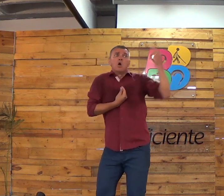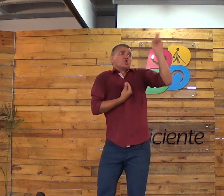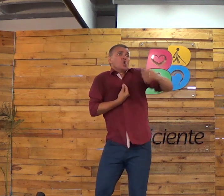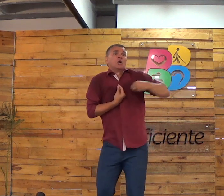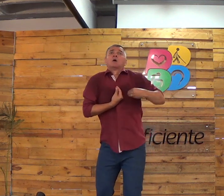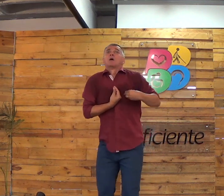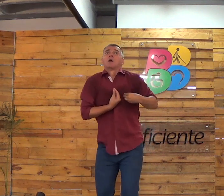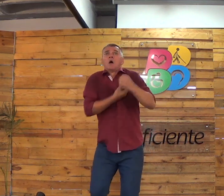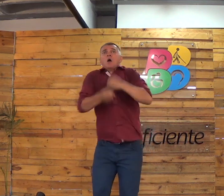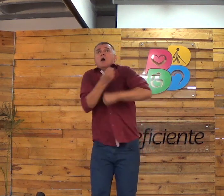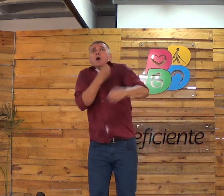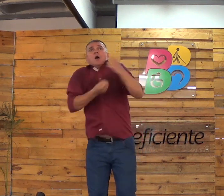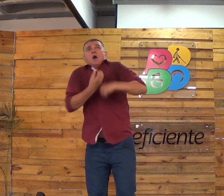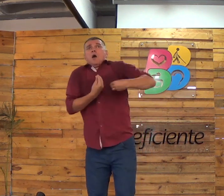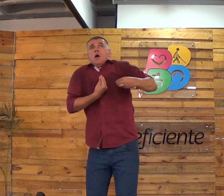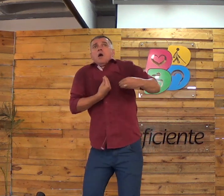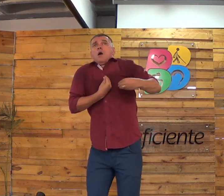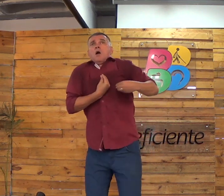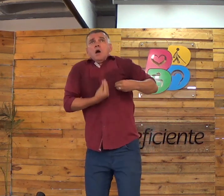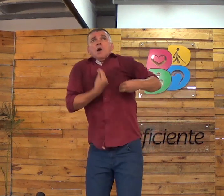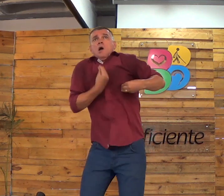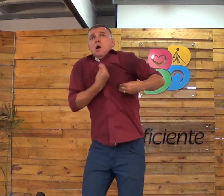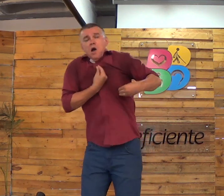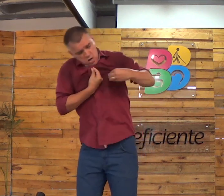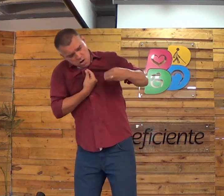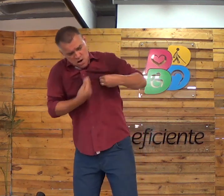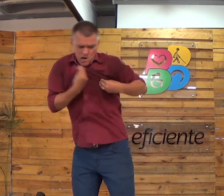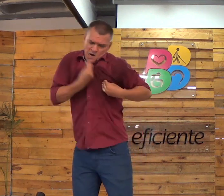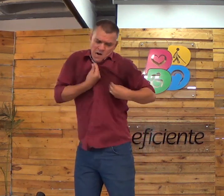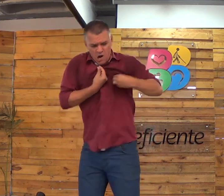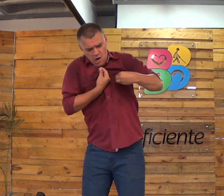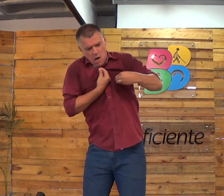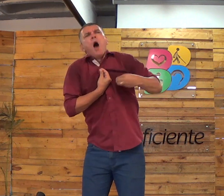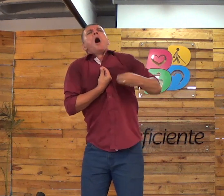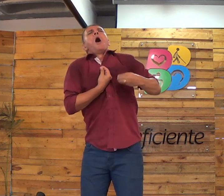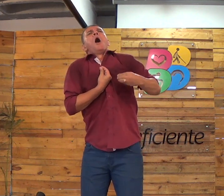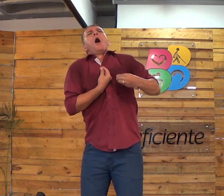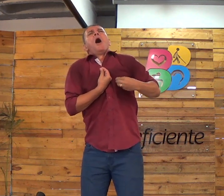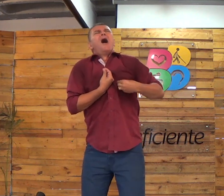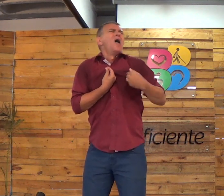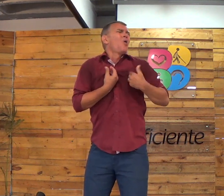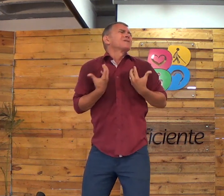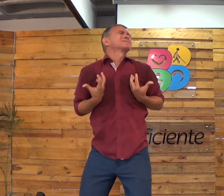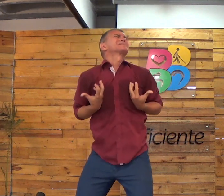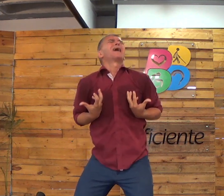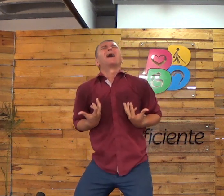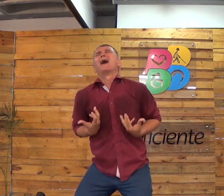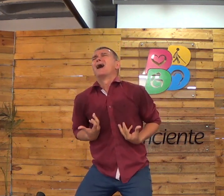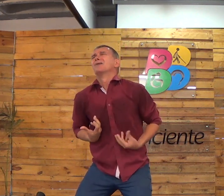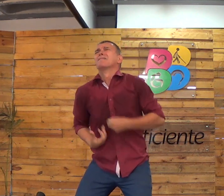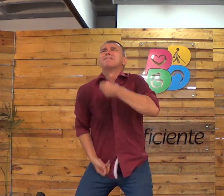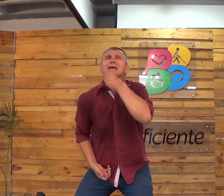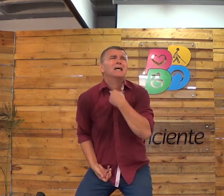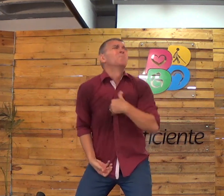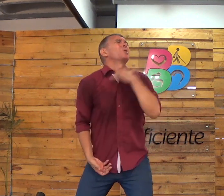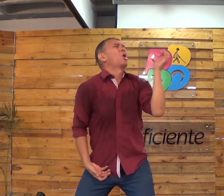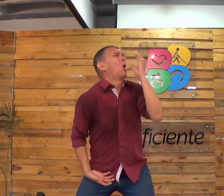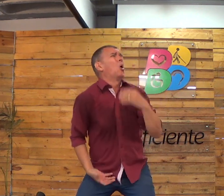as duas coisas não combinam. Não tem como você pecar e continuar vivendo. Pecar e continuar vivendo. Não tem. Você não vai aguentar.